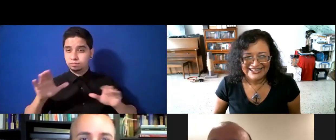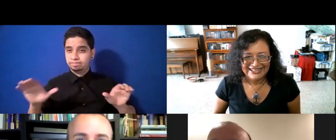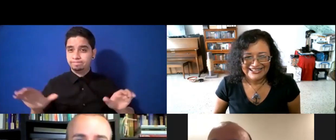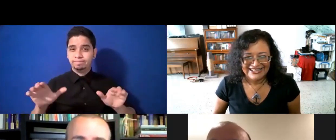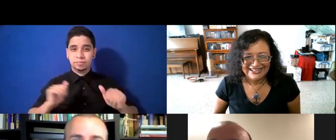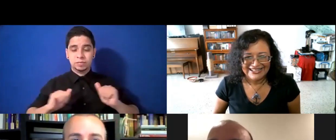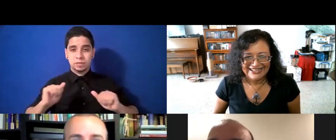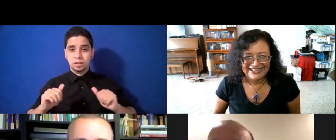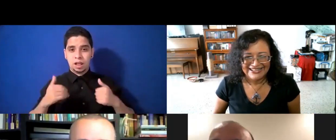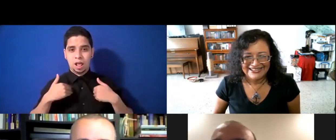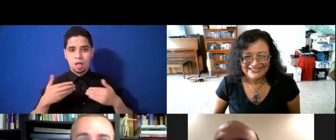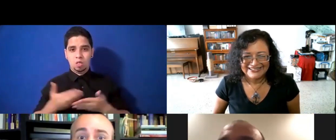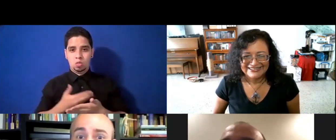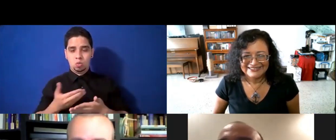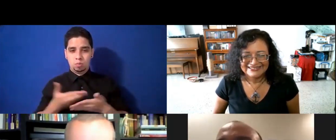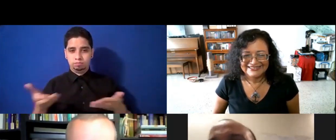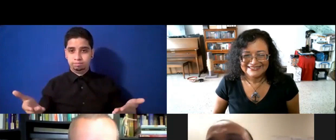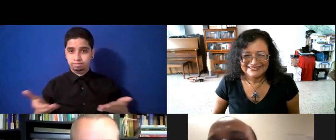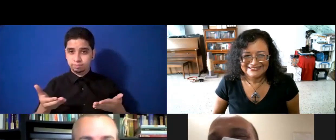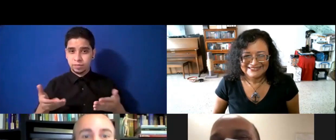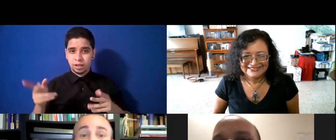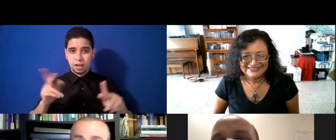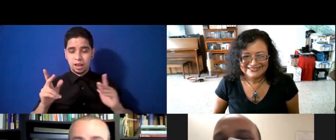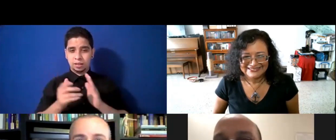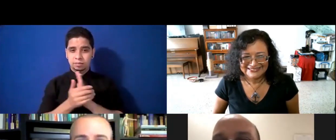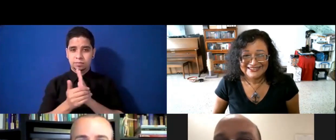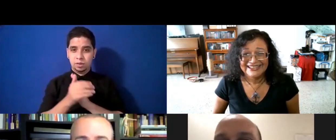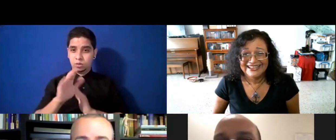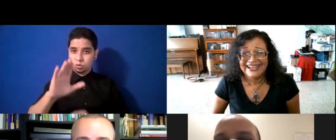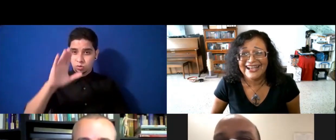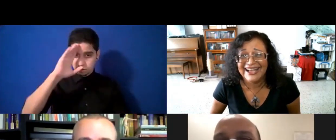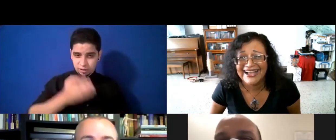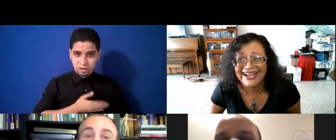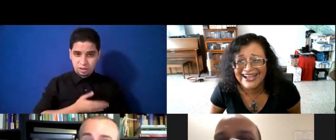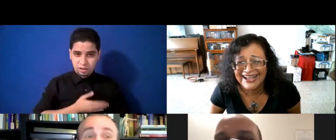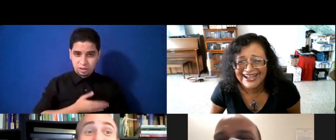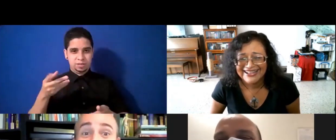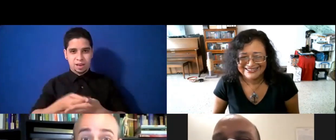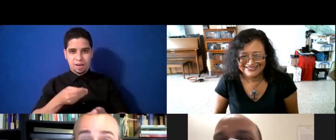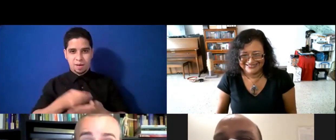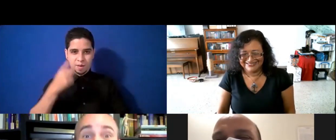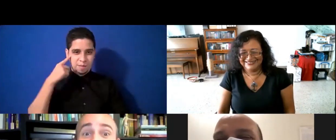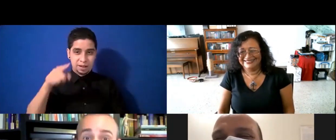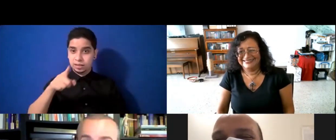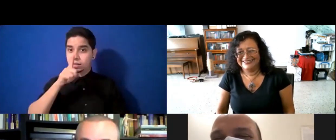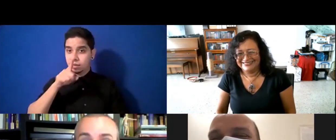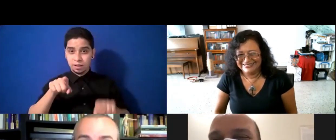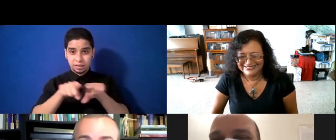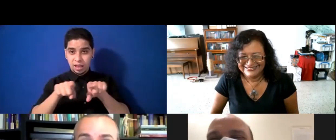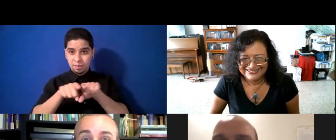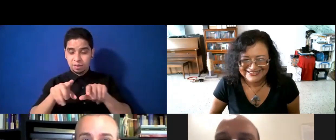acogida, a los talentos de tus hijos, y los pones a producir para ti, el público, además de la música bien